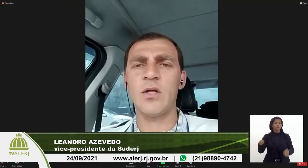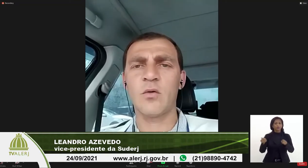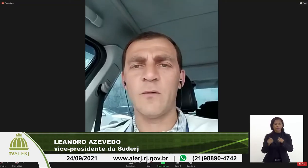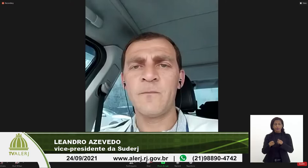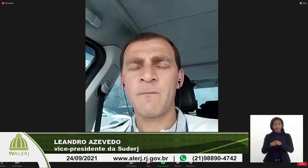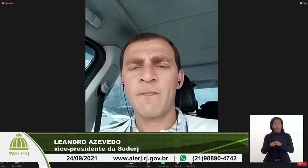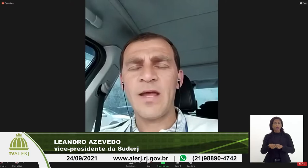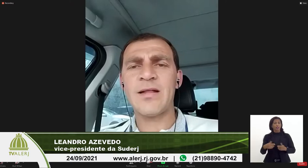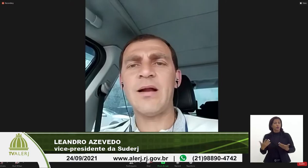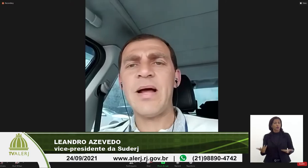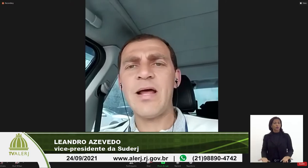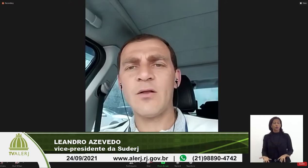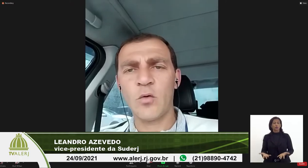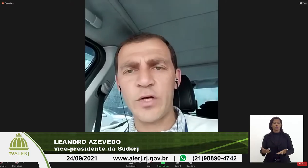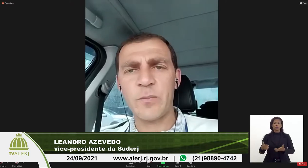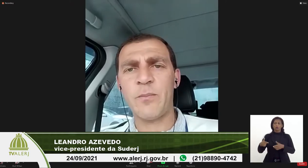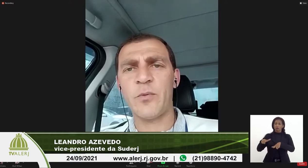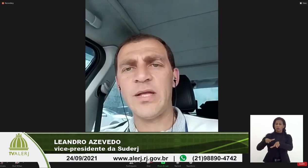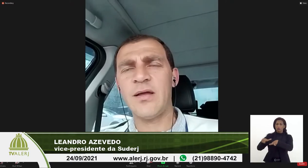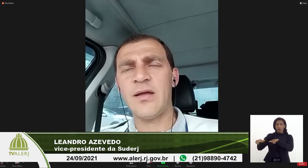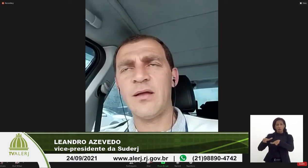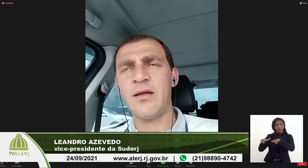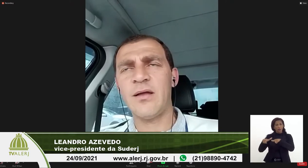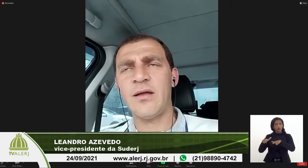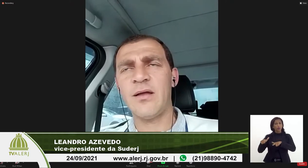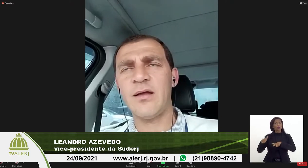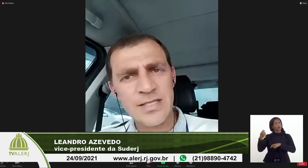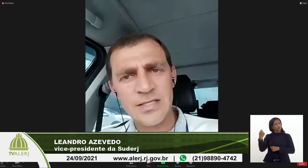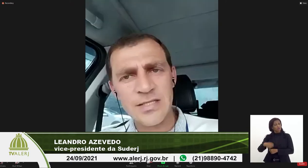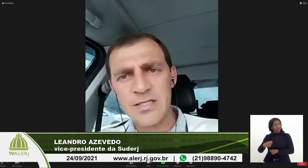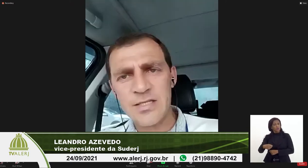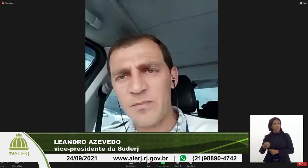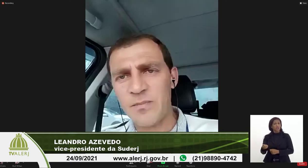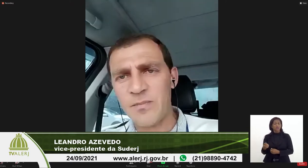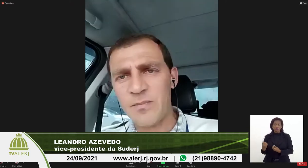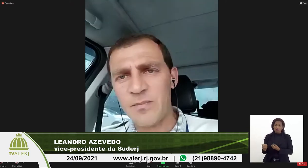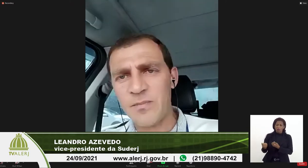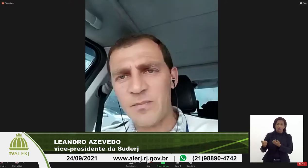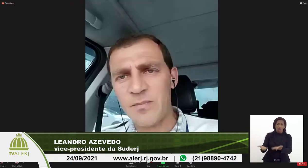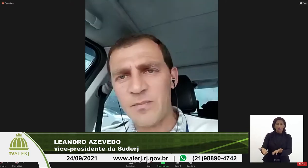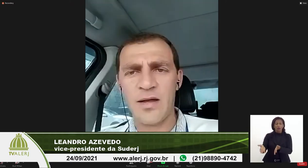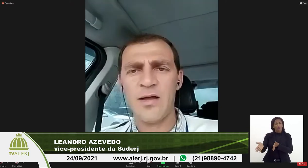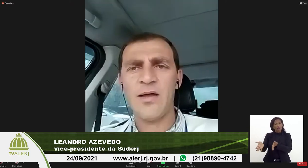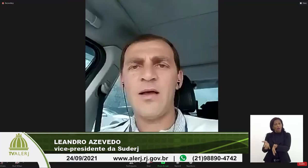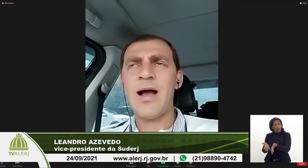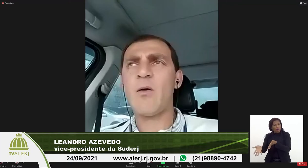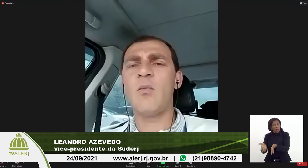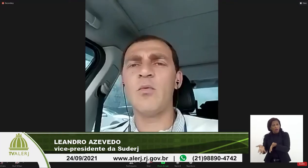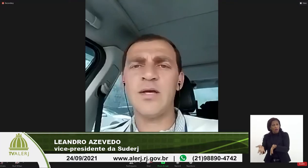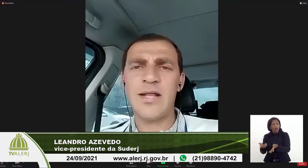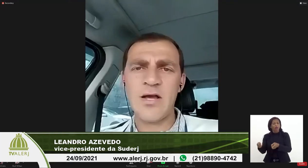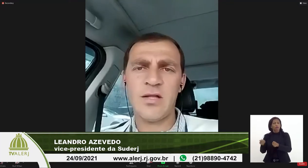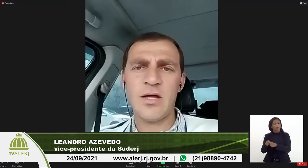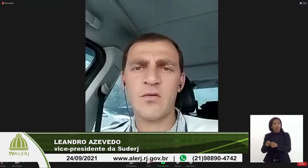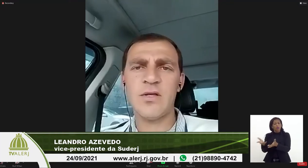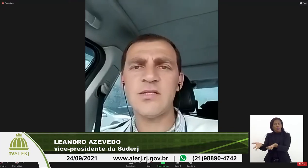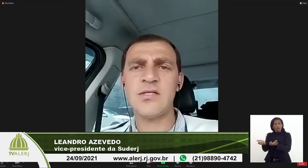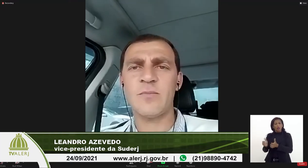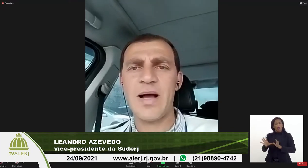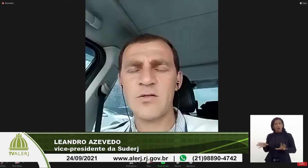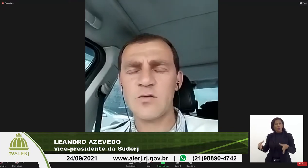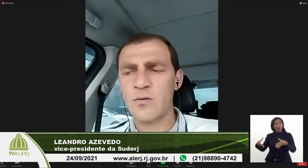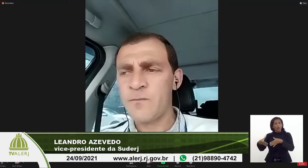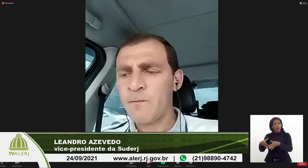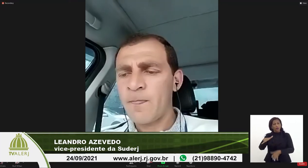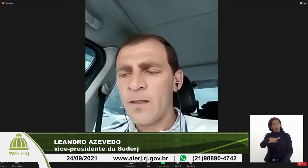quanto trabalhadores para poder dar acessibilidade e receber a comunidade dentro desses